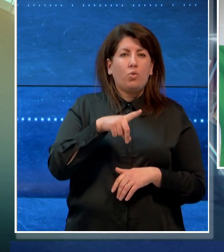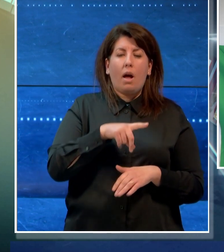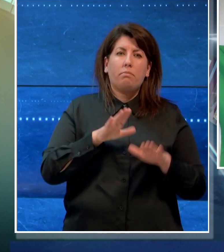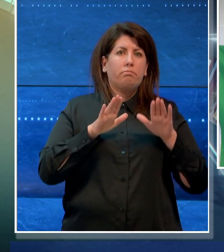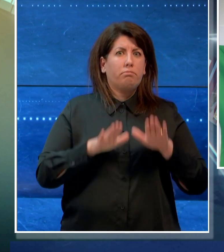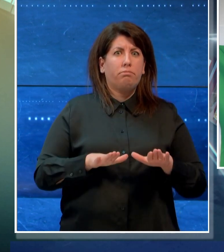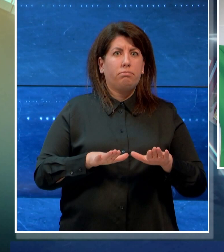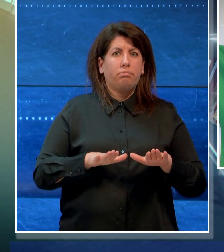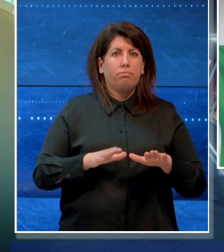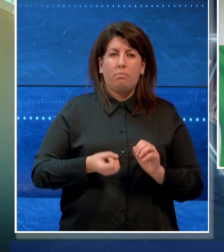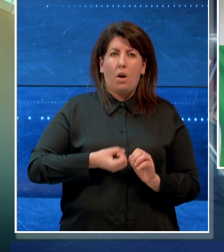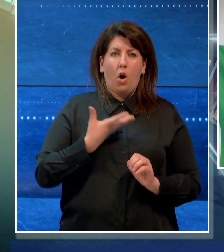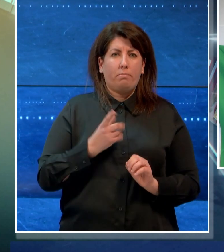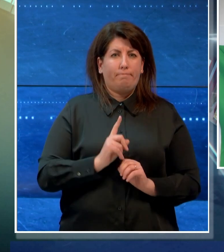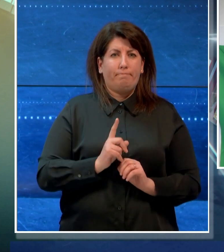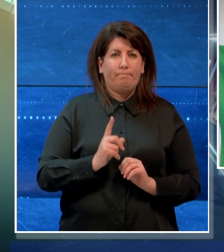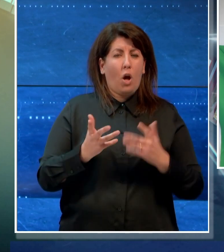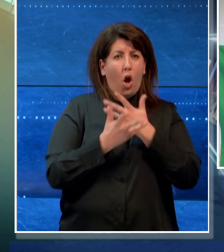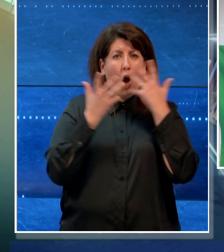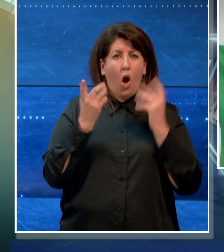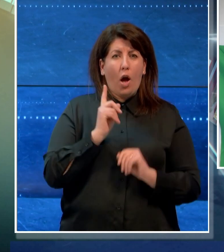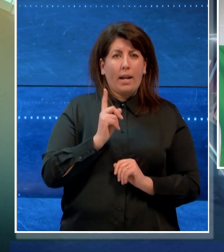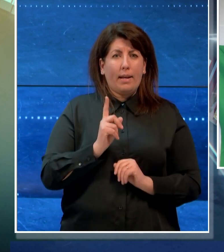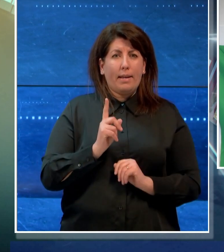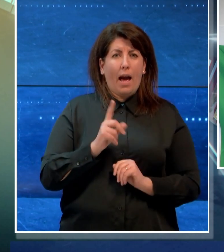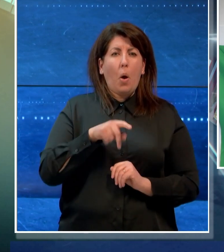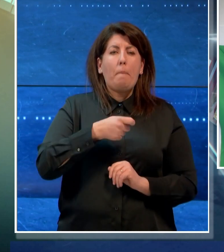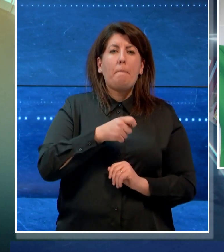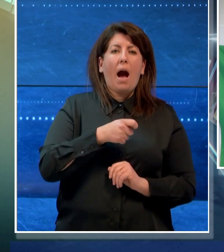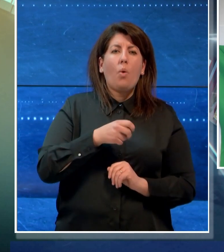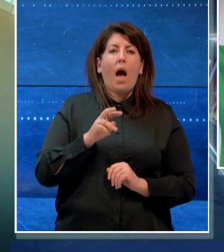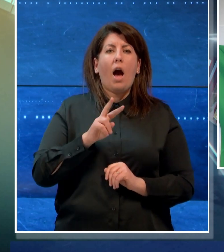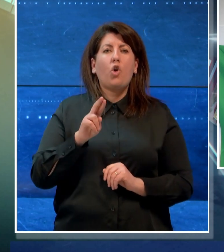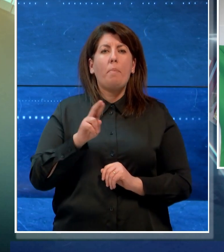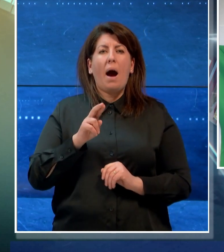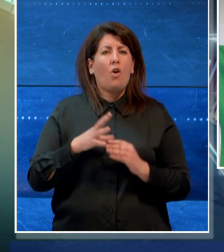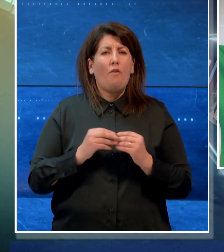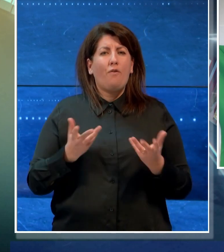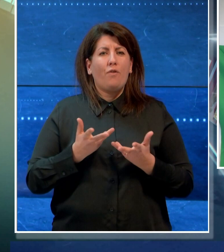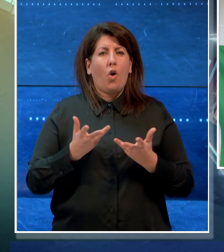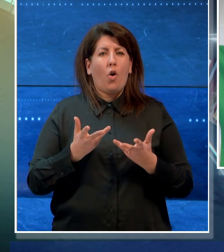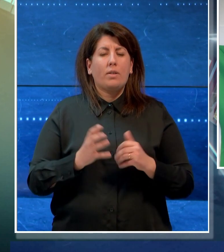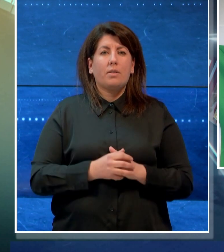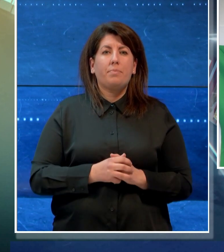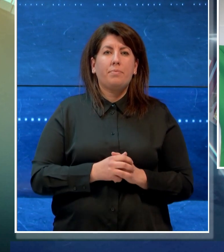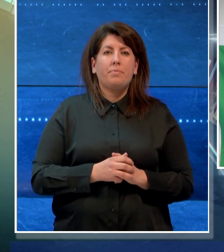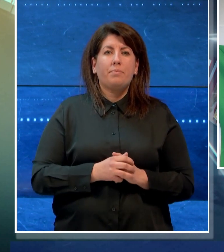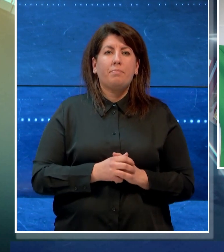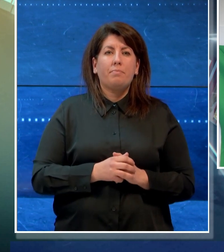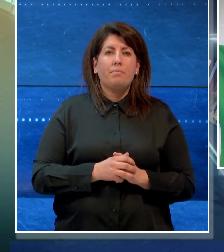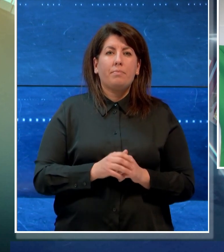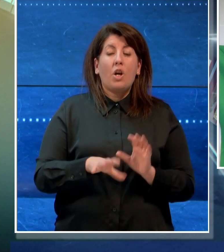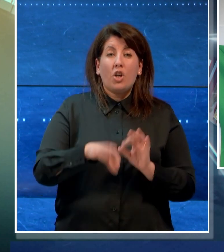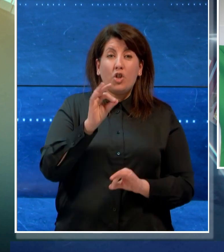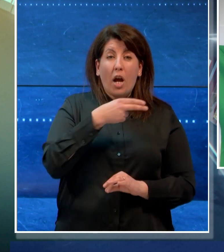mentre non è ancora chiaro cosa farà Paola Romano. Se il nome scelto sarà quello di Leccese,